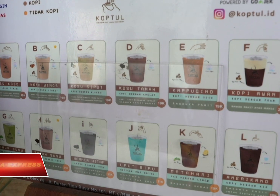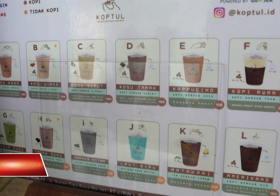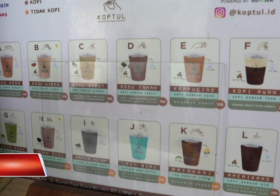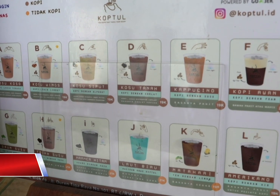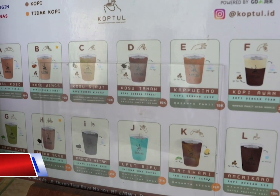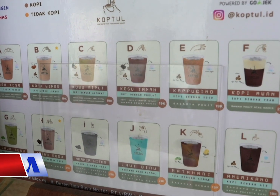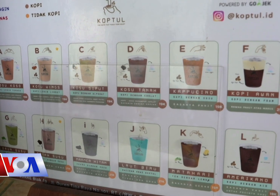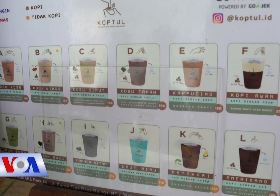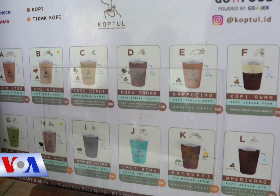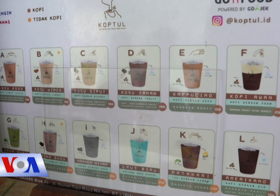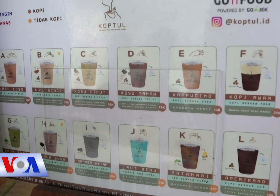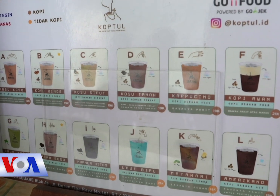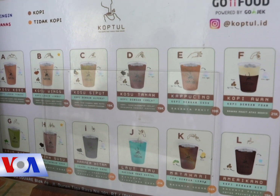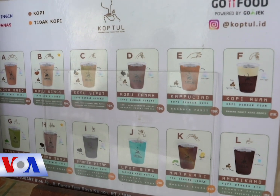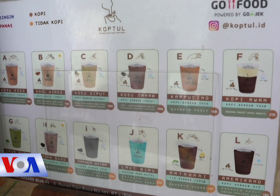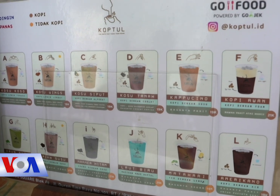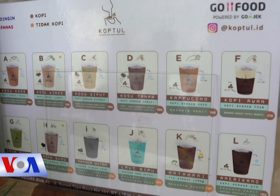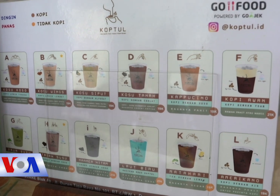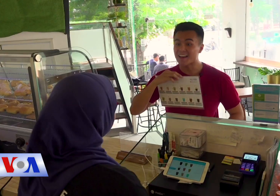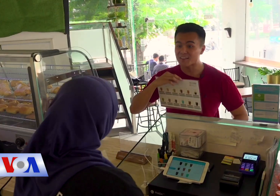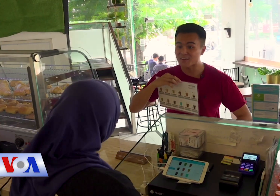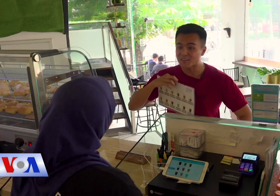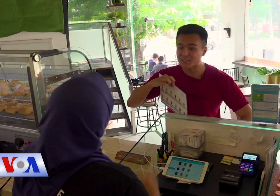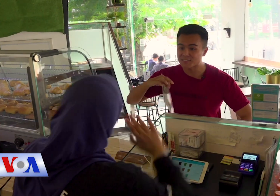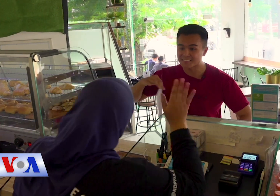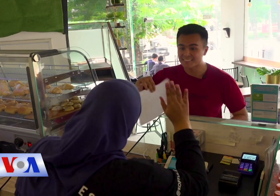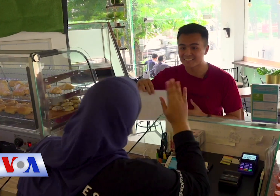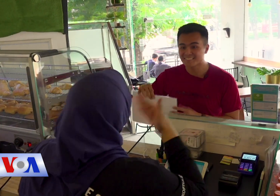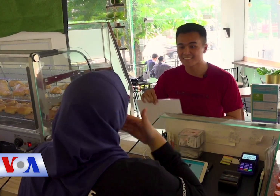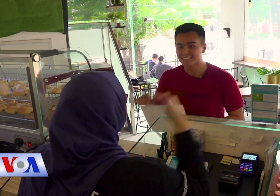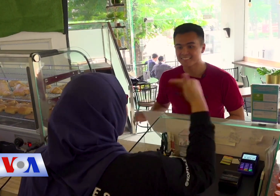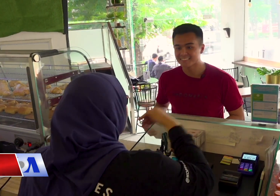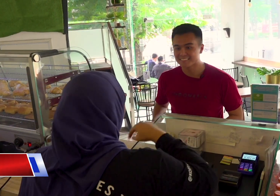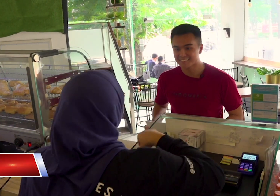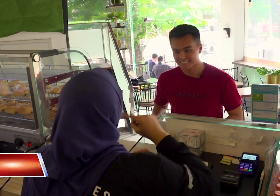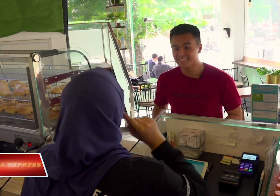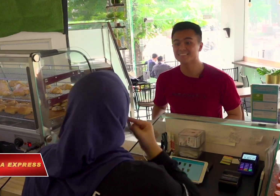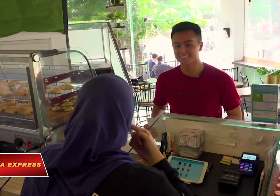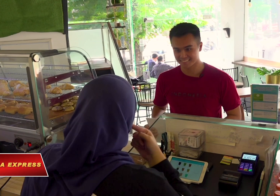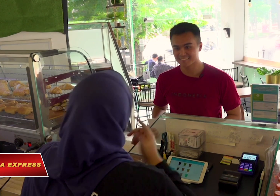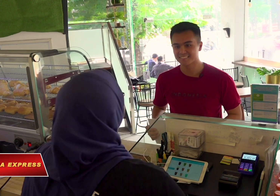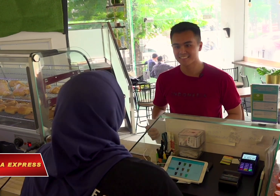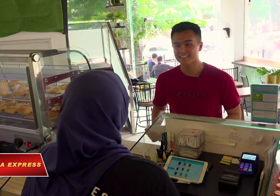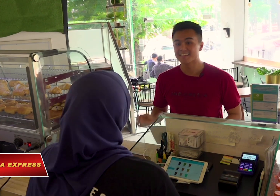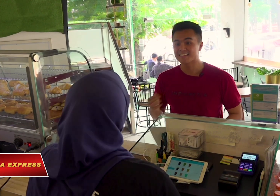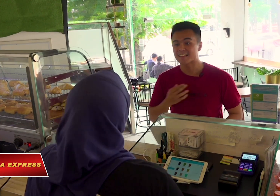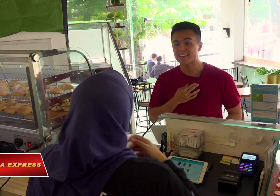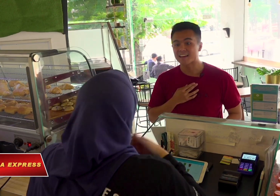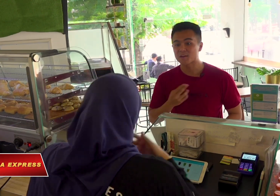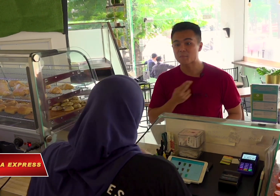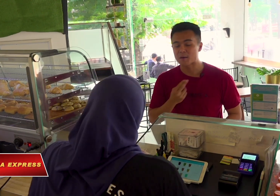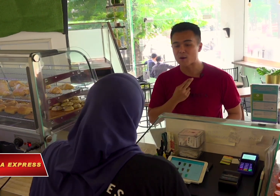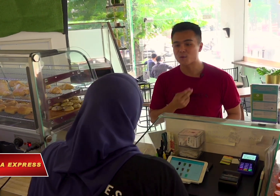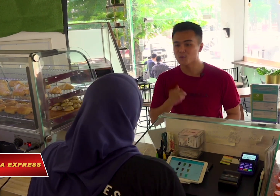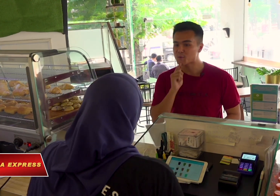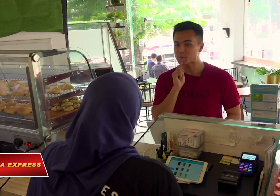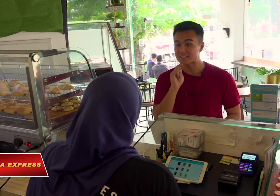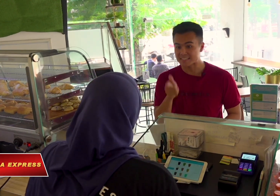chút tại quán như trong cuộc trao đổi này. Xin chào. Xin chào, chào mừng bạn đến với Copituli. Tôi muốn mua cà phê ấy.